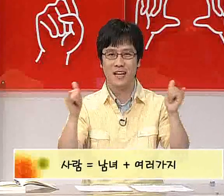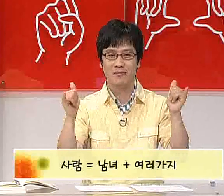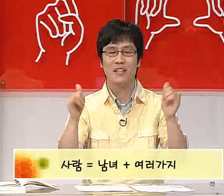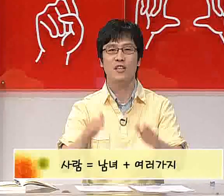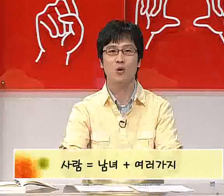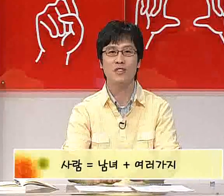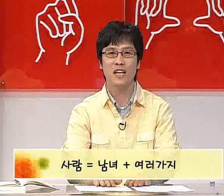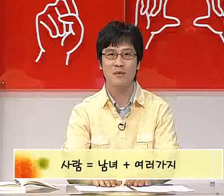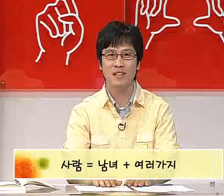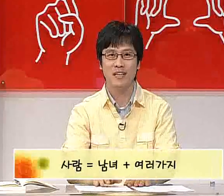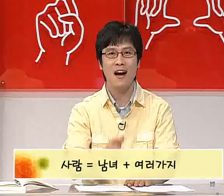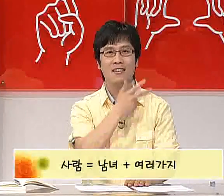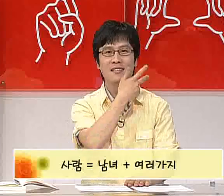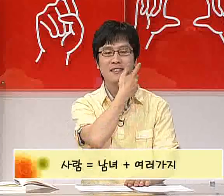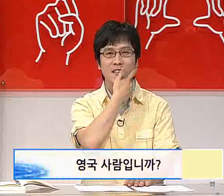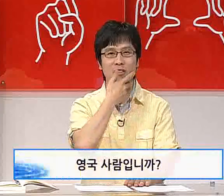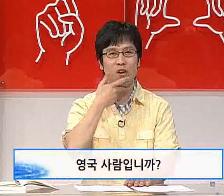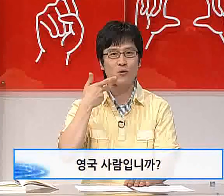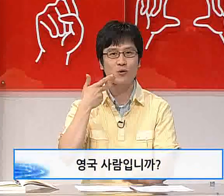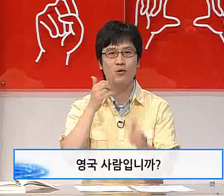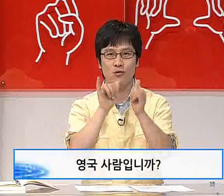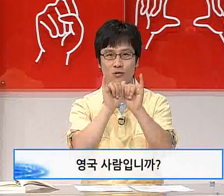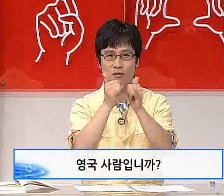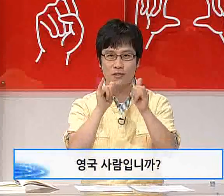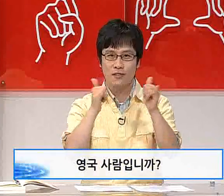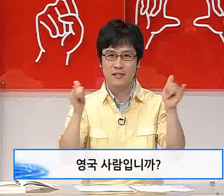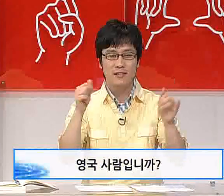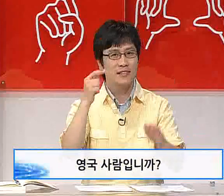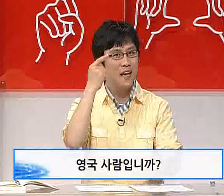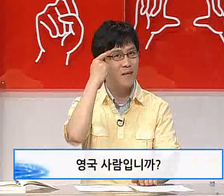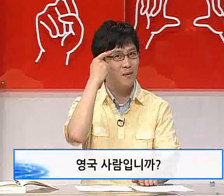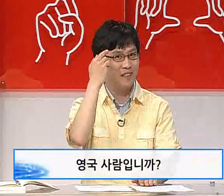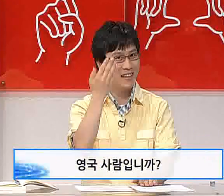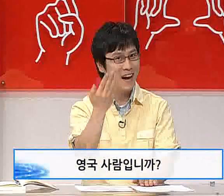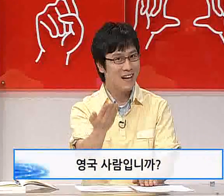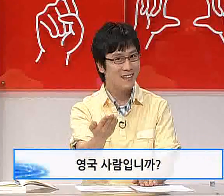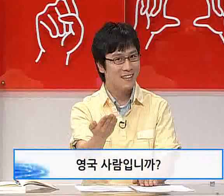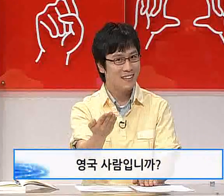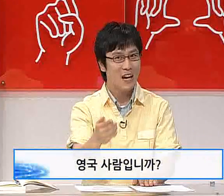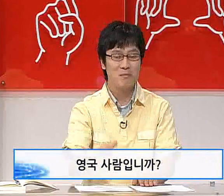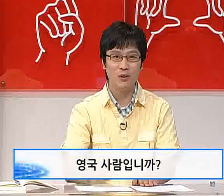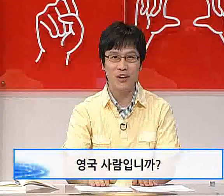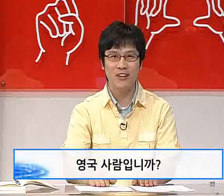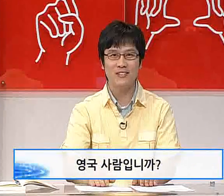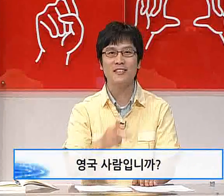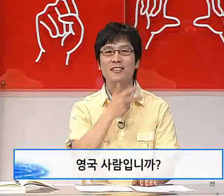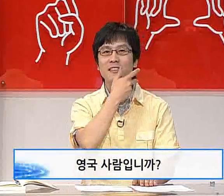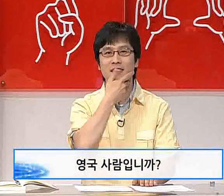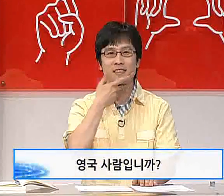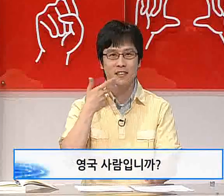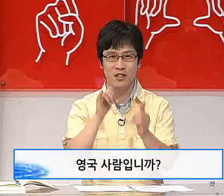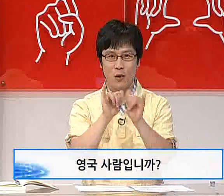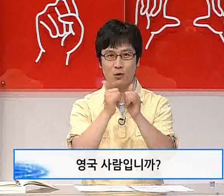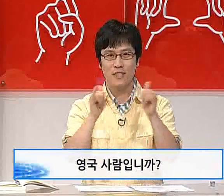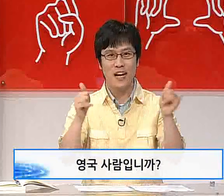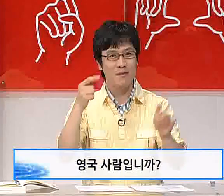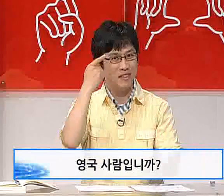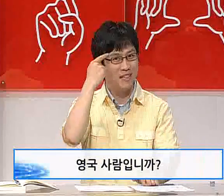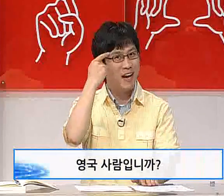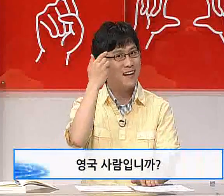사람. 영국 사람입니까? 영국 사람입니까? 한 번 더요. 영국 사람입니까?